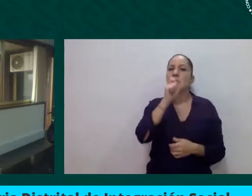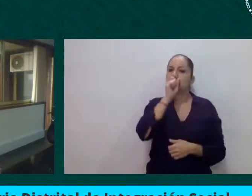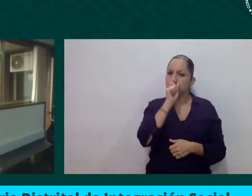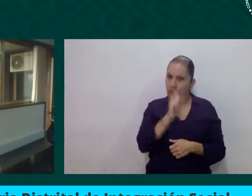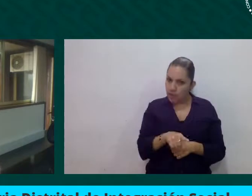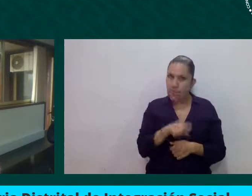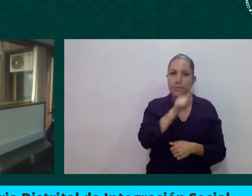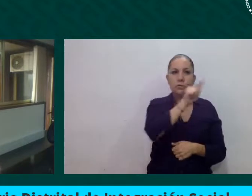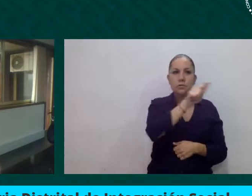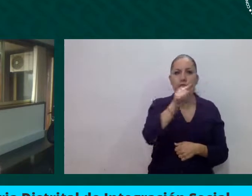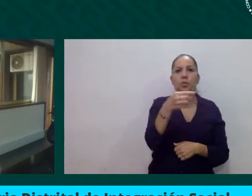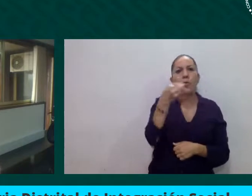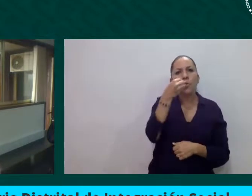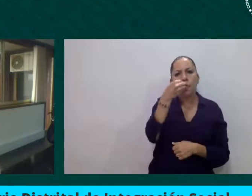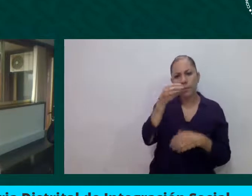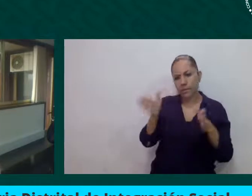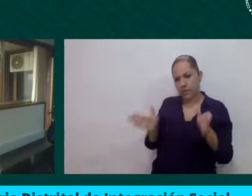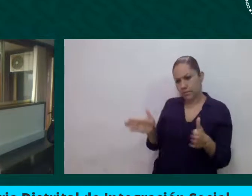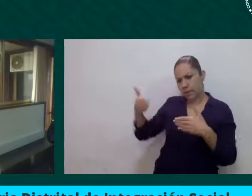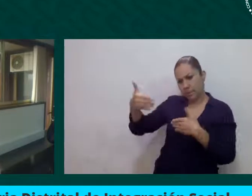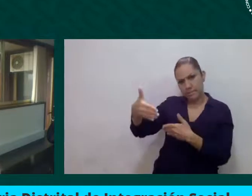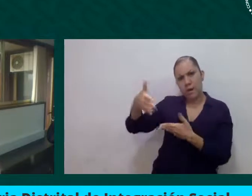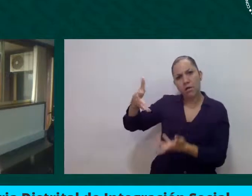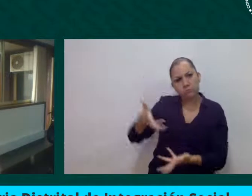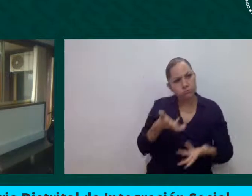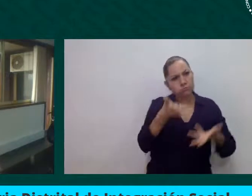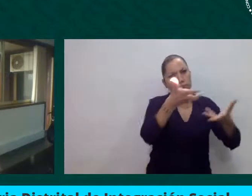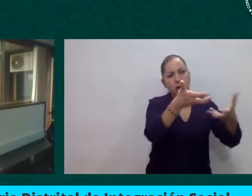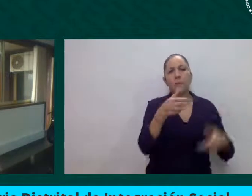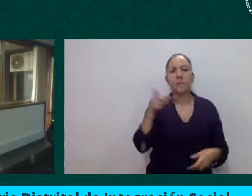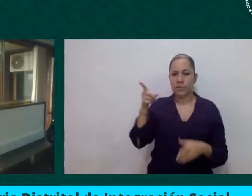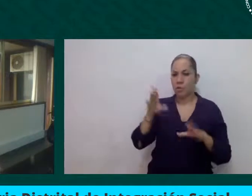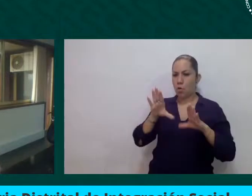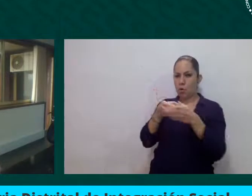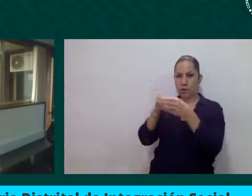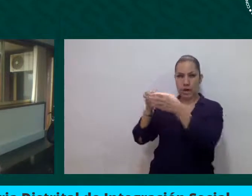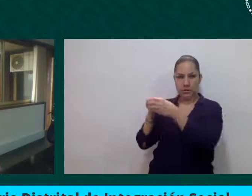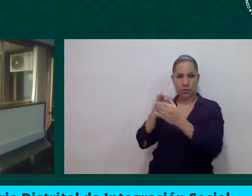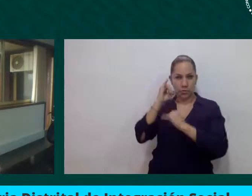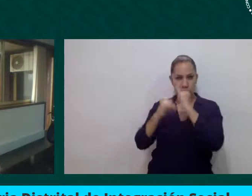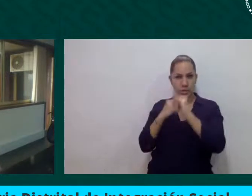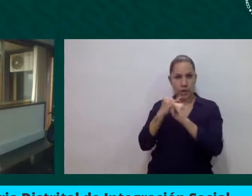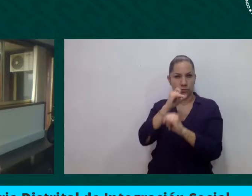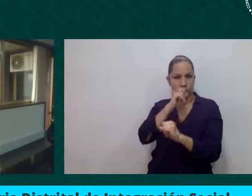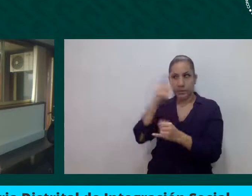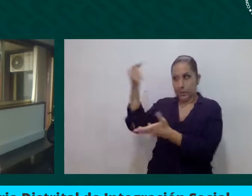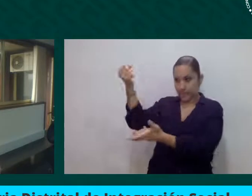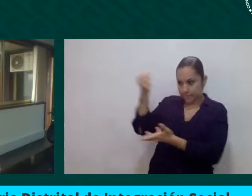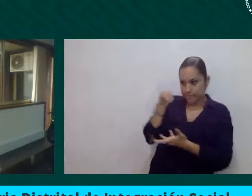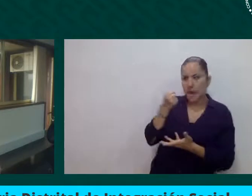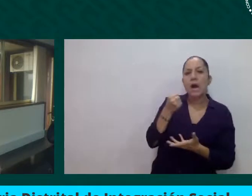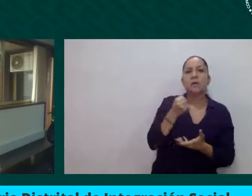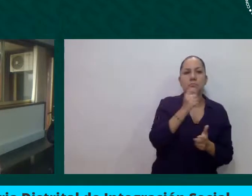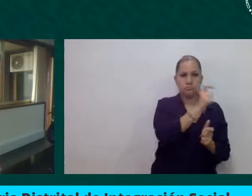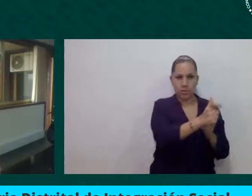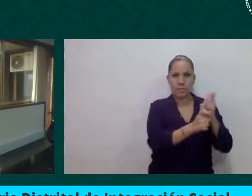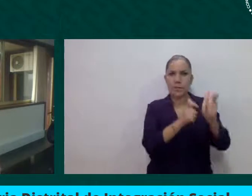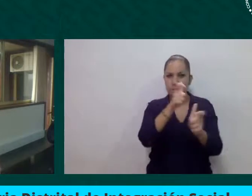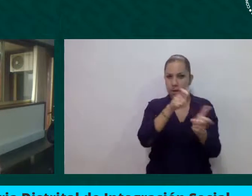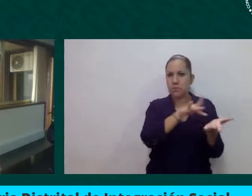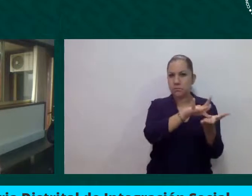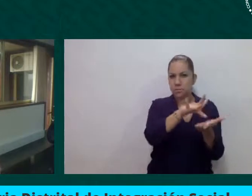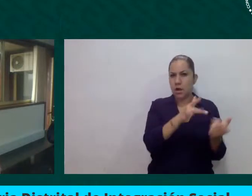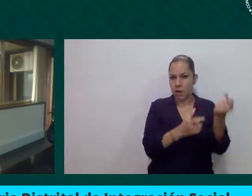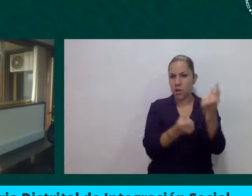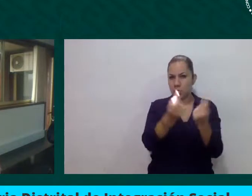internacionales, logramos también entregar transferencias monetarias y además tenemos unos hogares transitorios donde